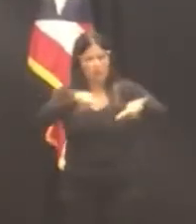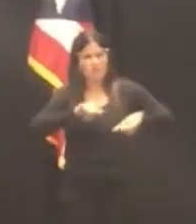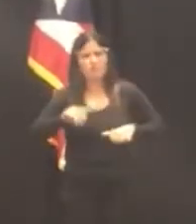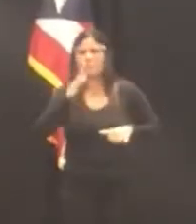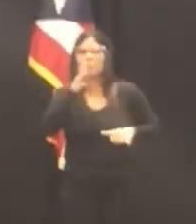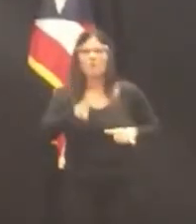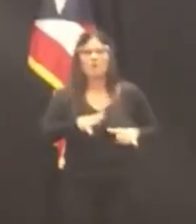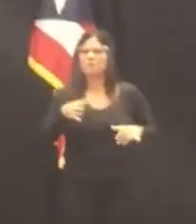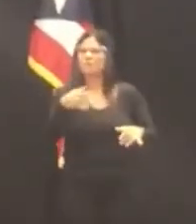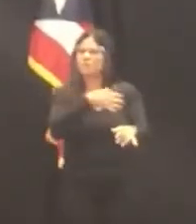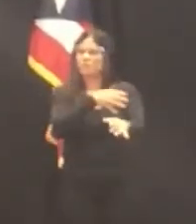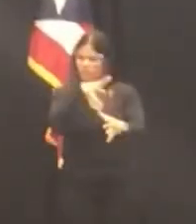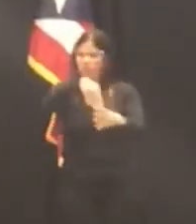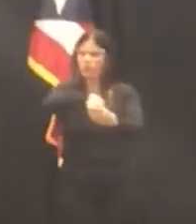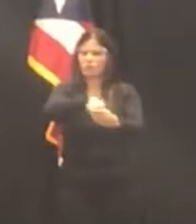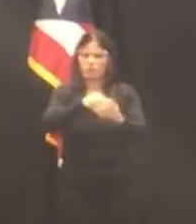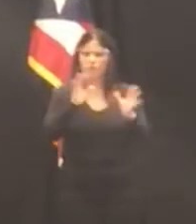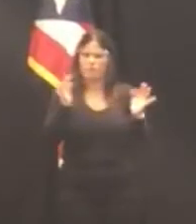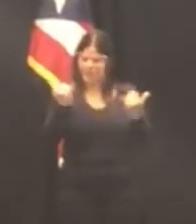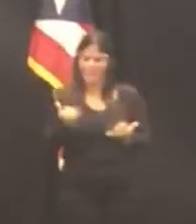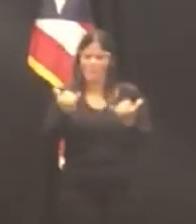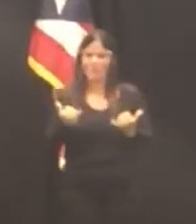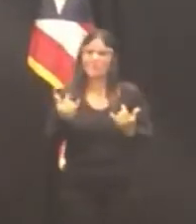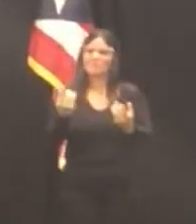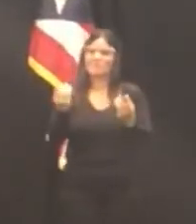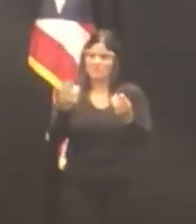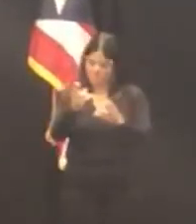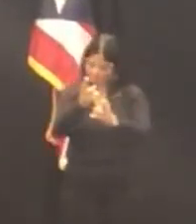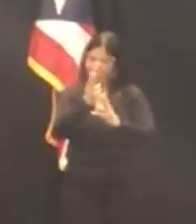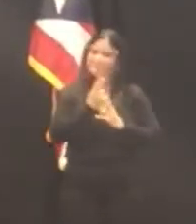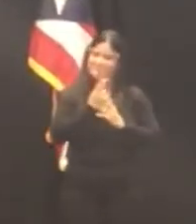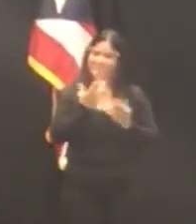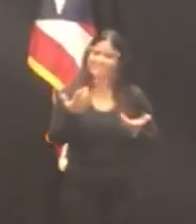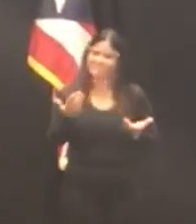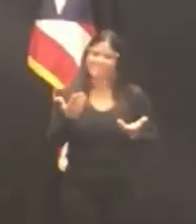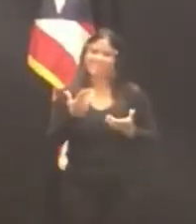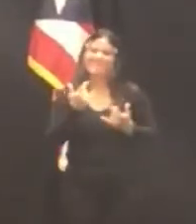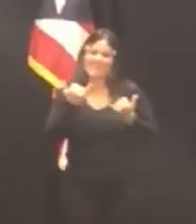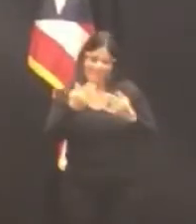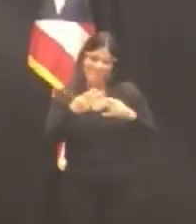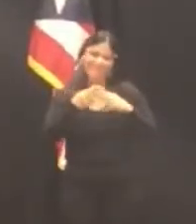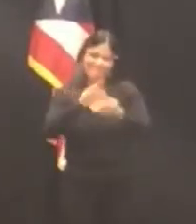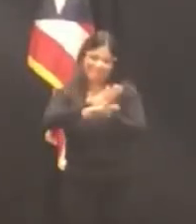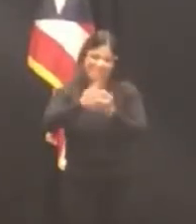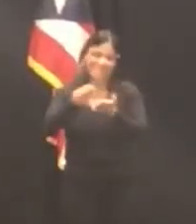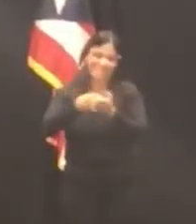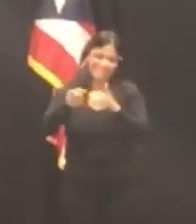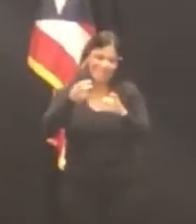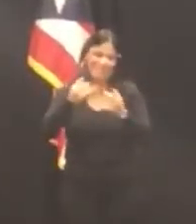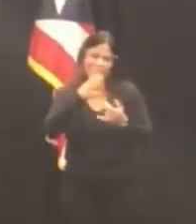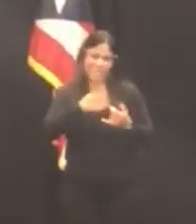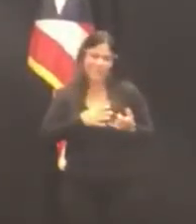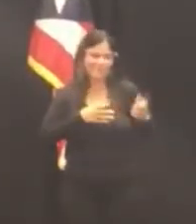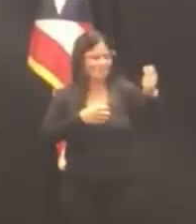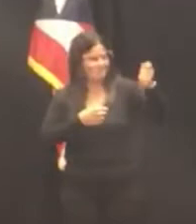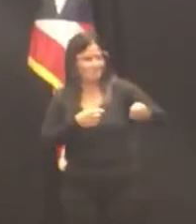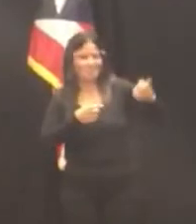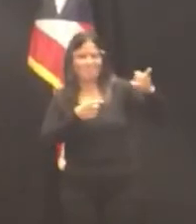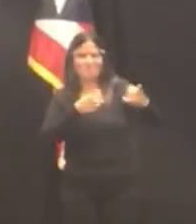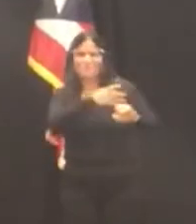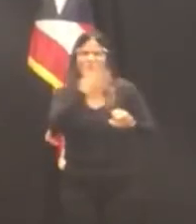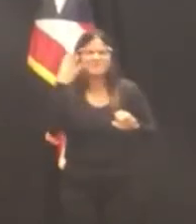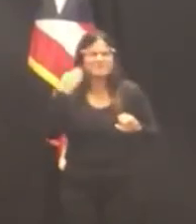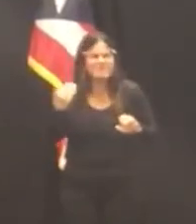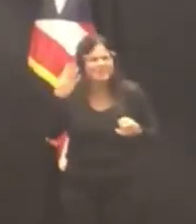Hoy me place y es un privilegio para mí poder designar a una jueza probada, a una profesional del